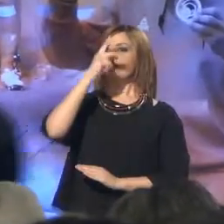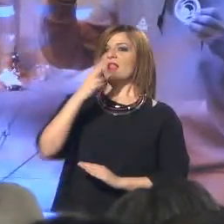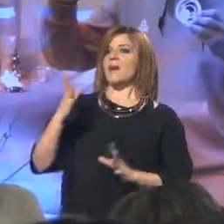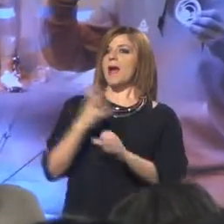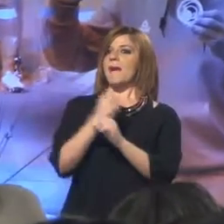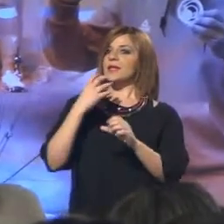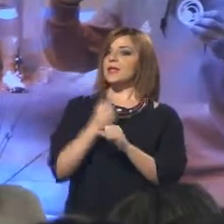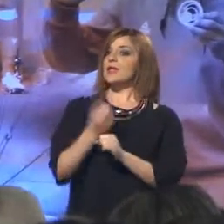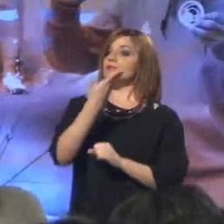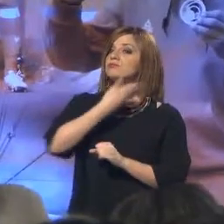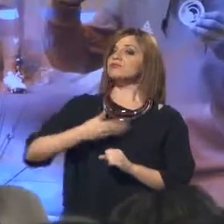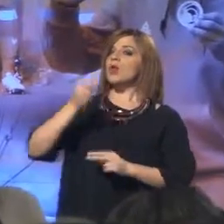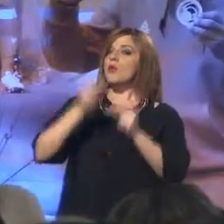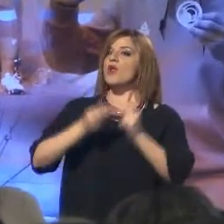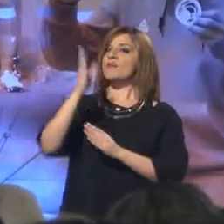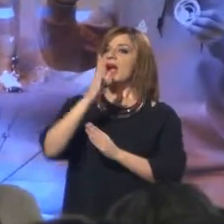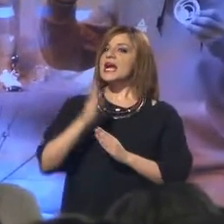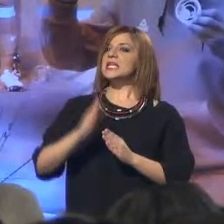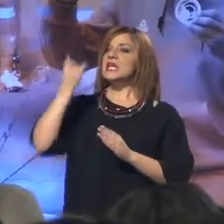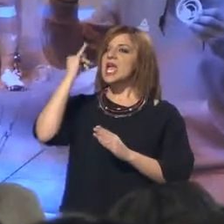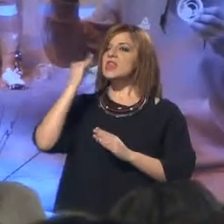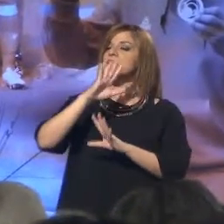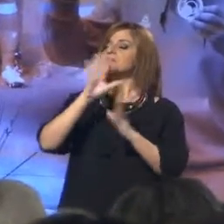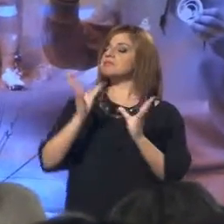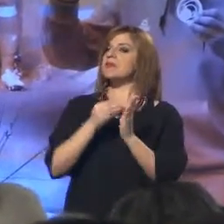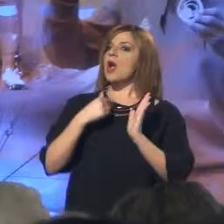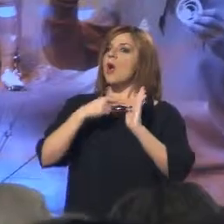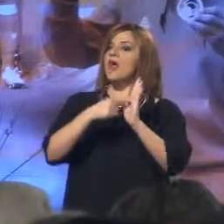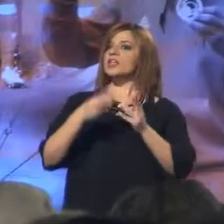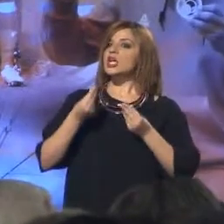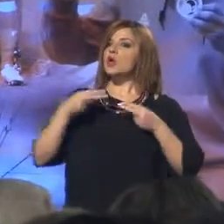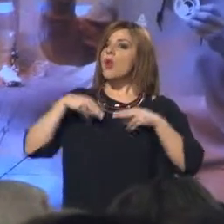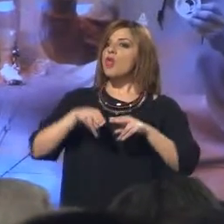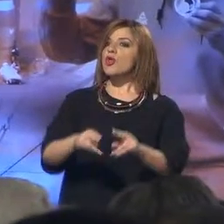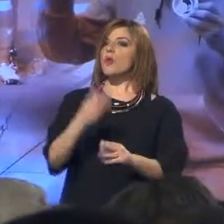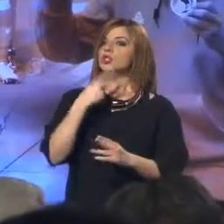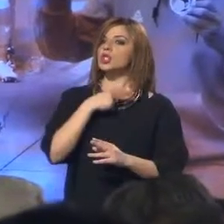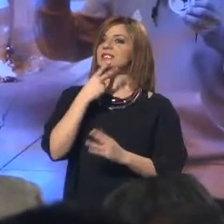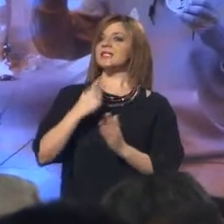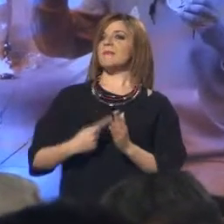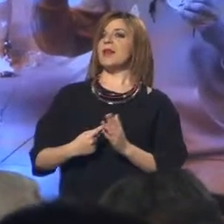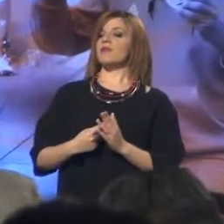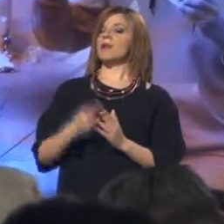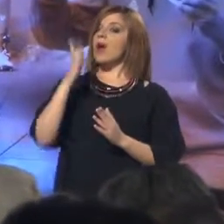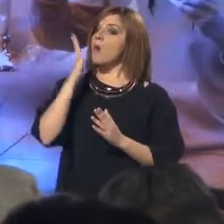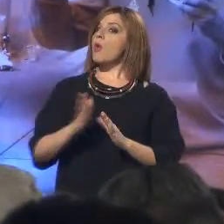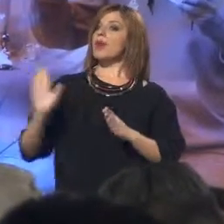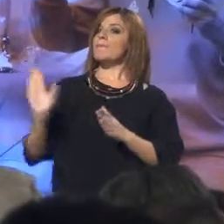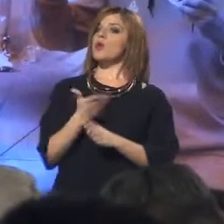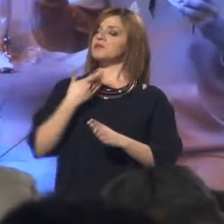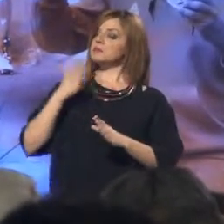Αντέχει και την κρίση αξιών και δείχνει τον δρόμο της κοινωνικής προσφράς και του ήθλους. Αντέχει και στην προσφυλία.